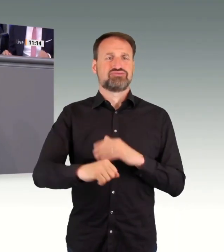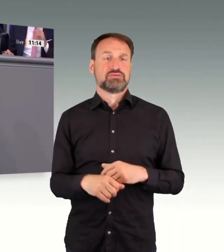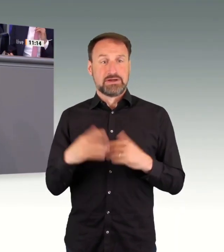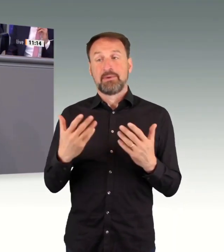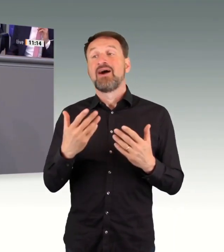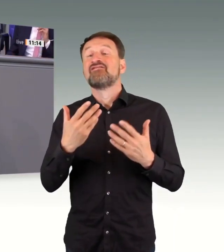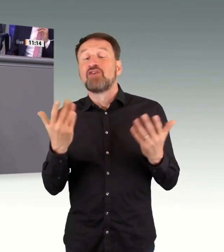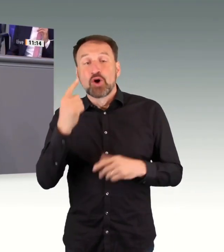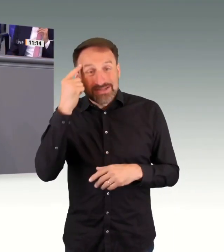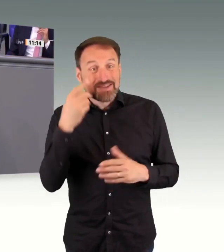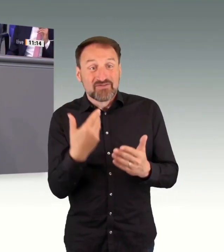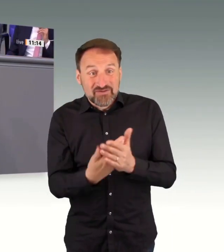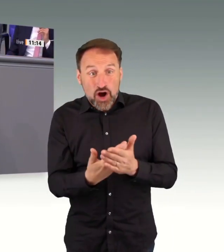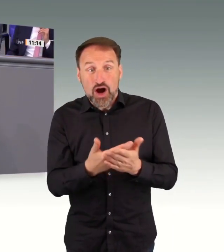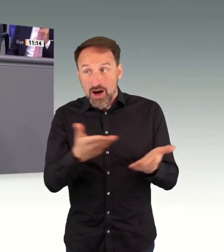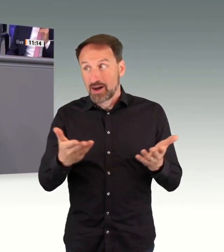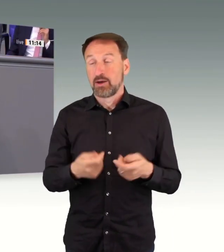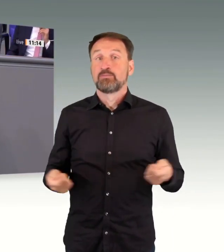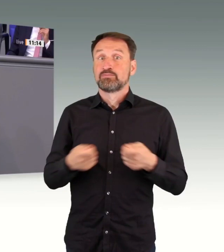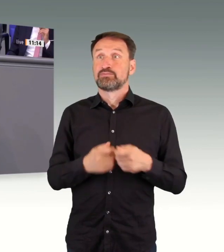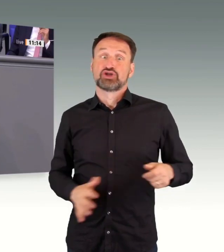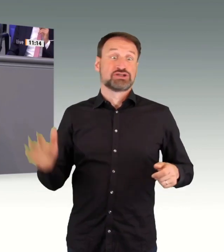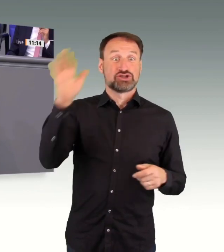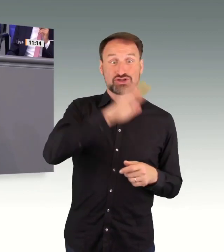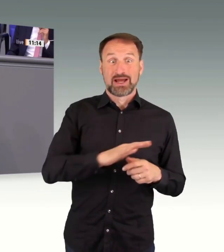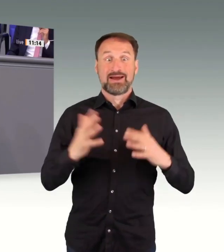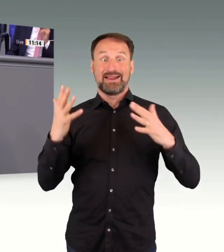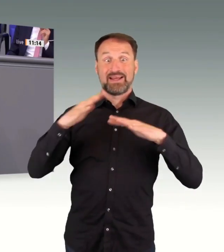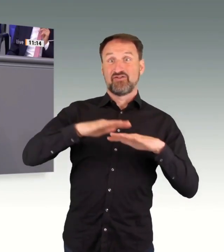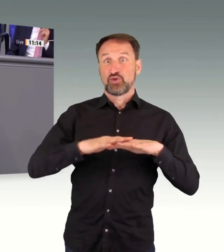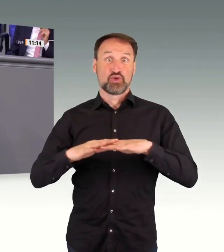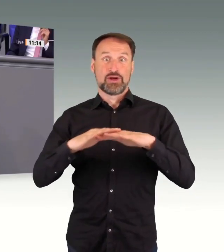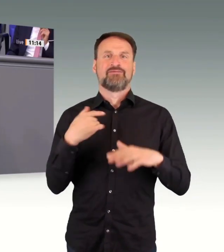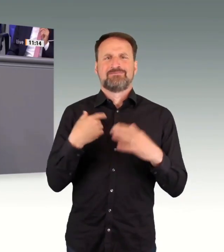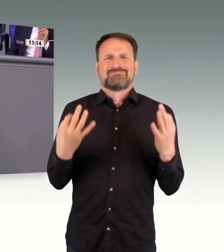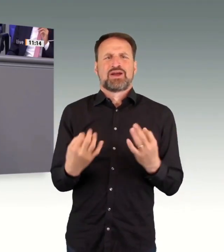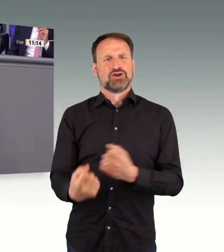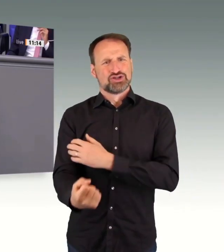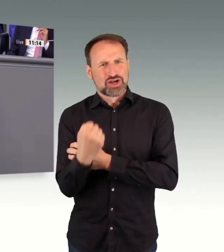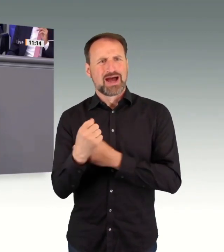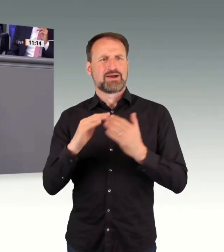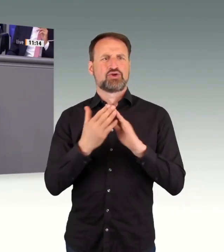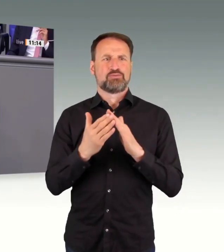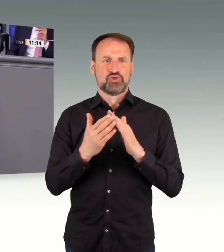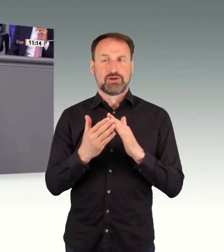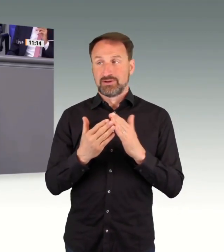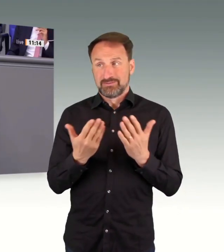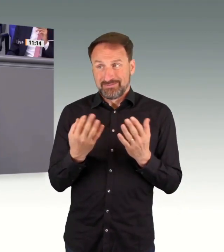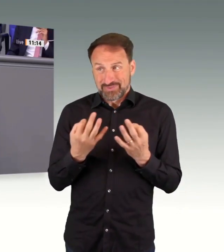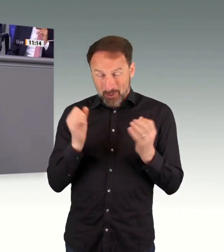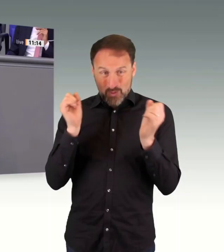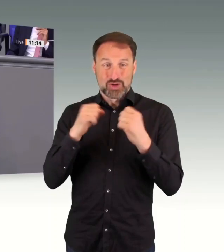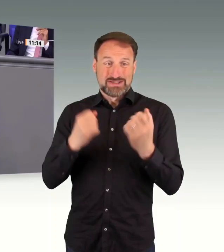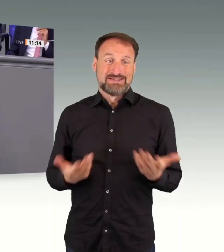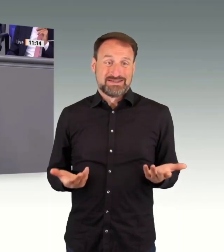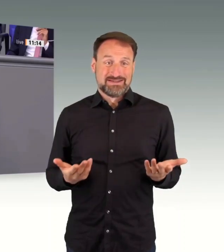Ich will auch ganz klar sagen, unsere Erwartung an den Ministerpräsidenten ist, das muss ein großer Wurf werden. Die zentrale Frage